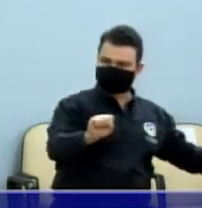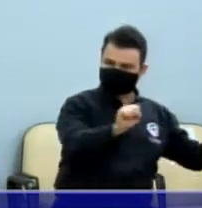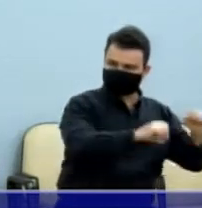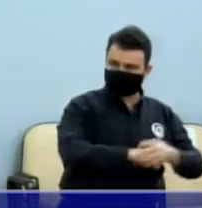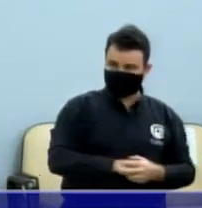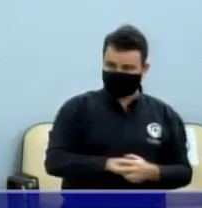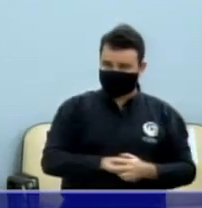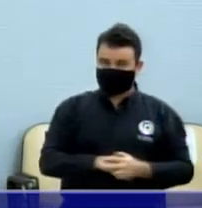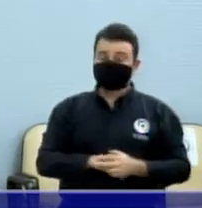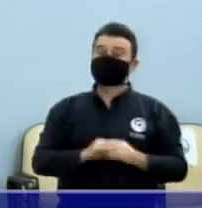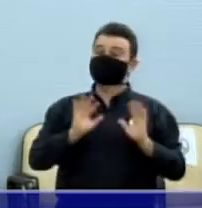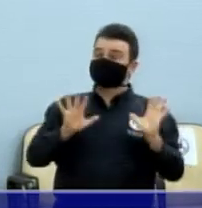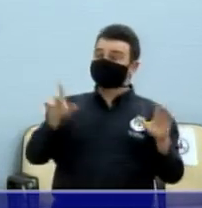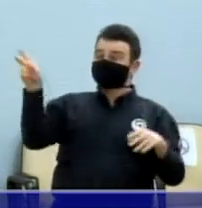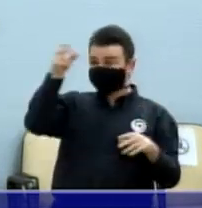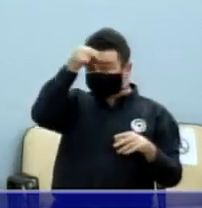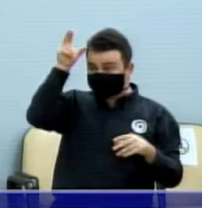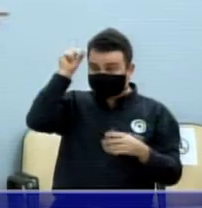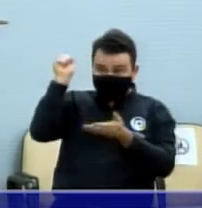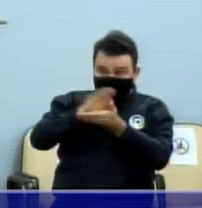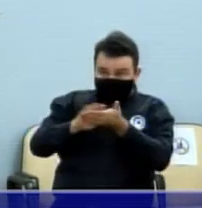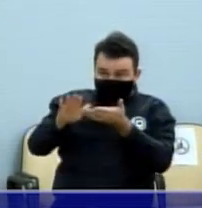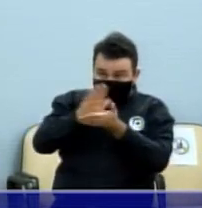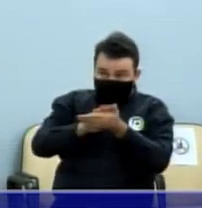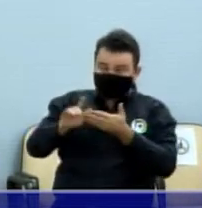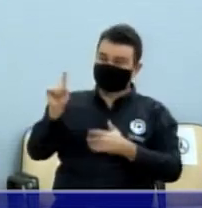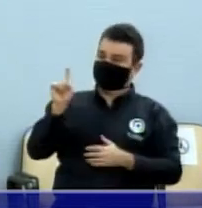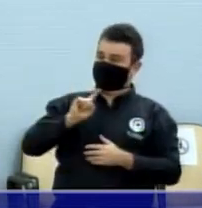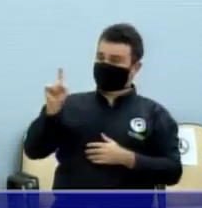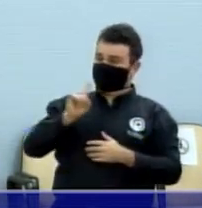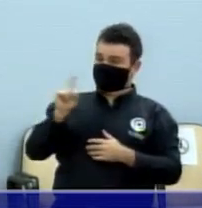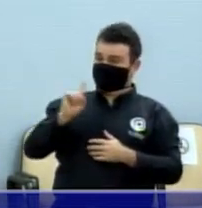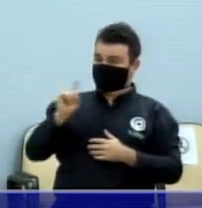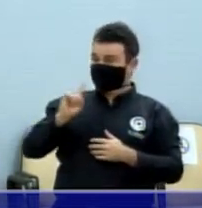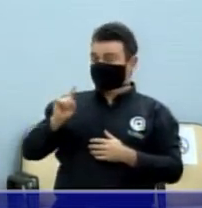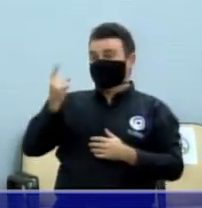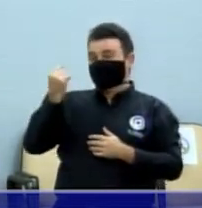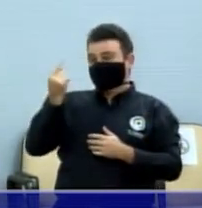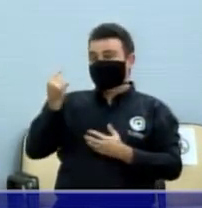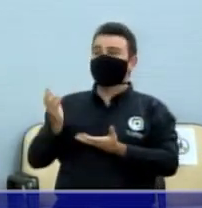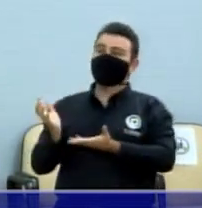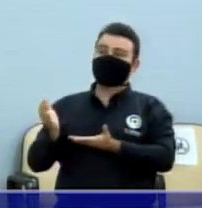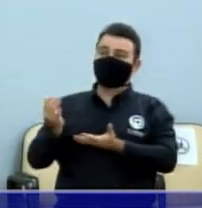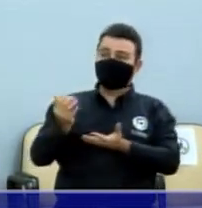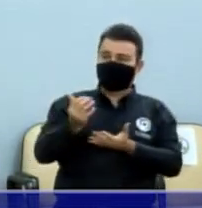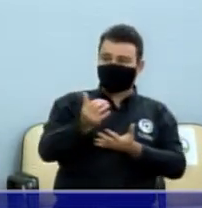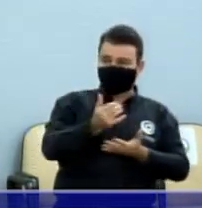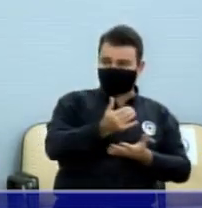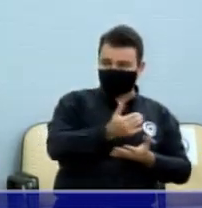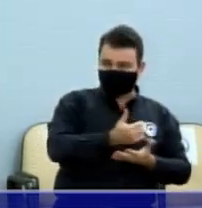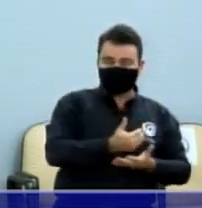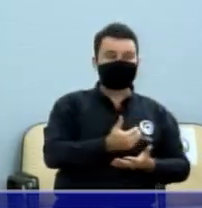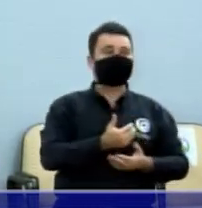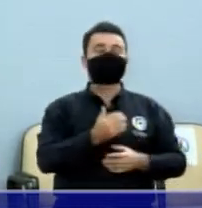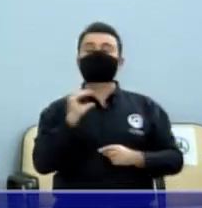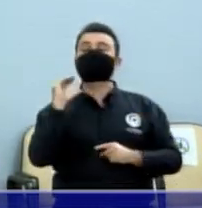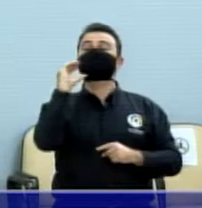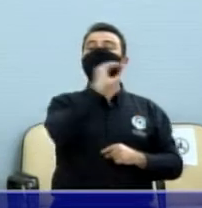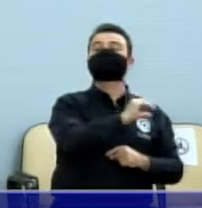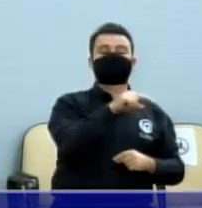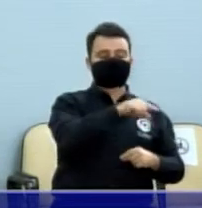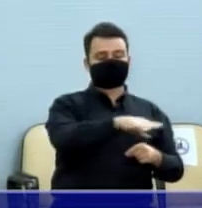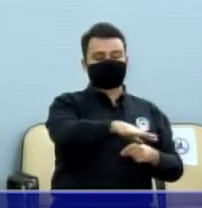Está dando lucro, porque a despesa vai para onde? Para o bolso, que é lógico, que é normal, e é o certo, para o dono do imóvel, ok?